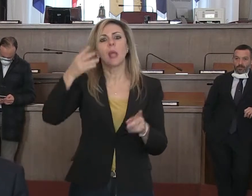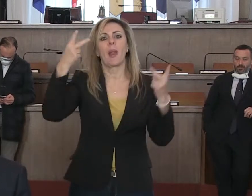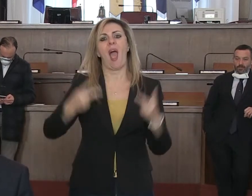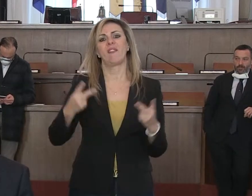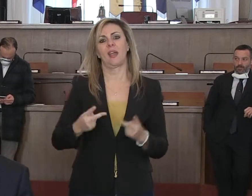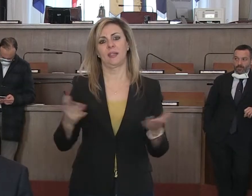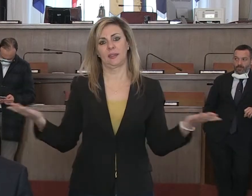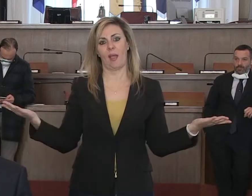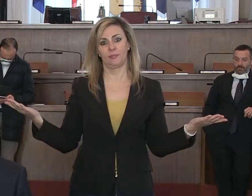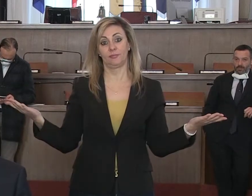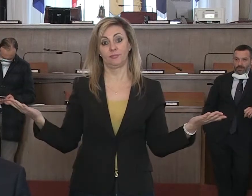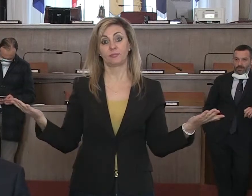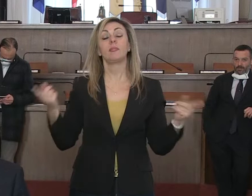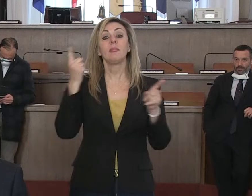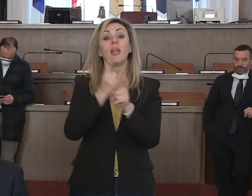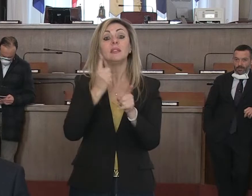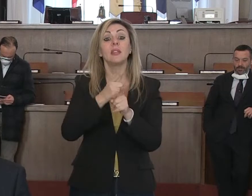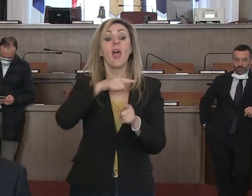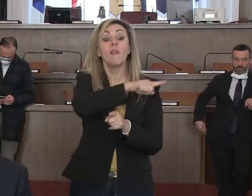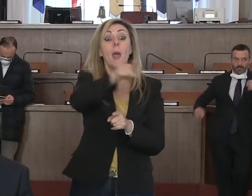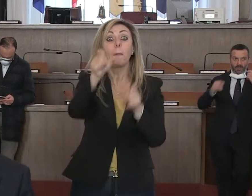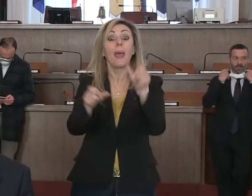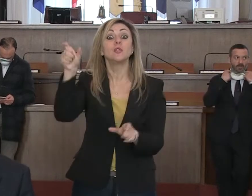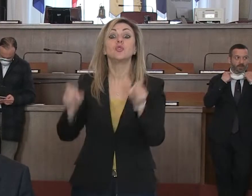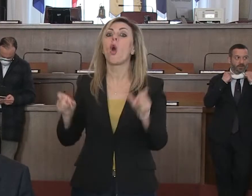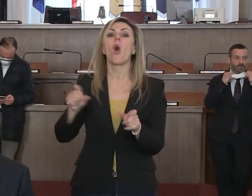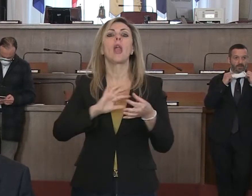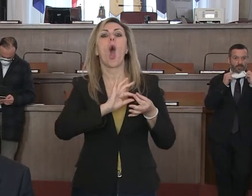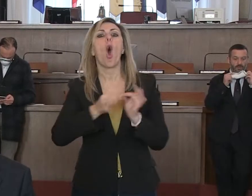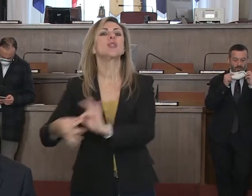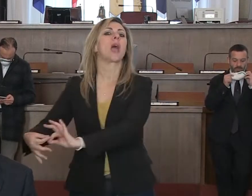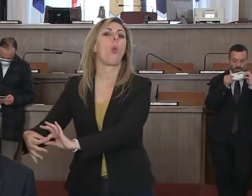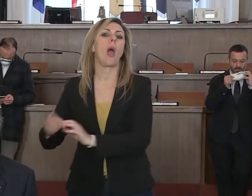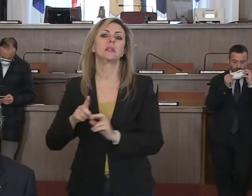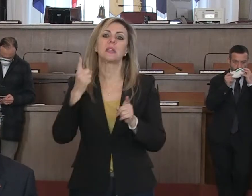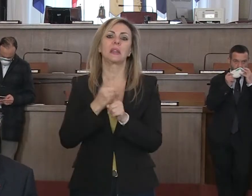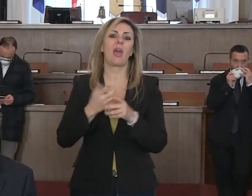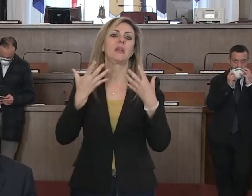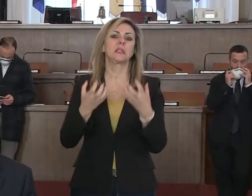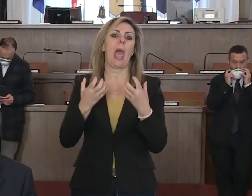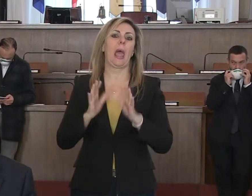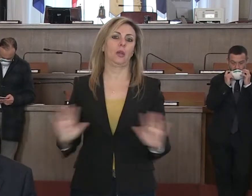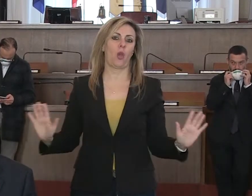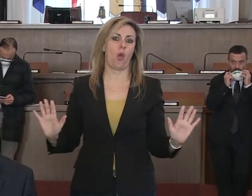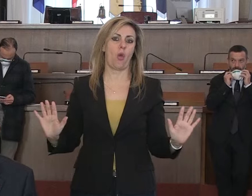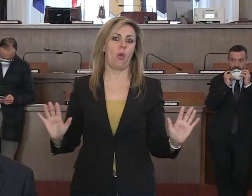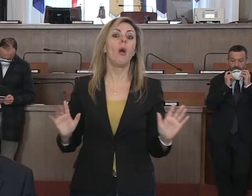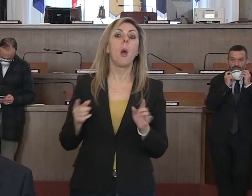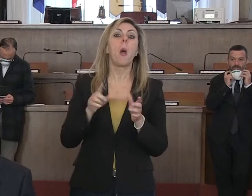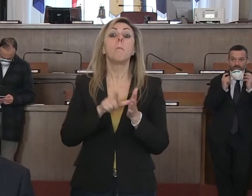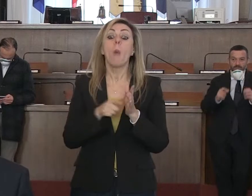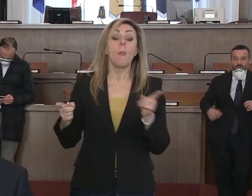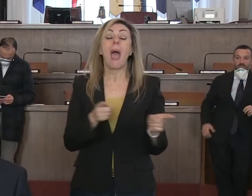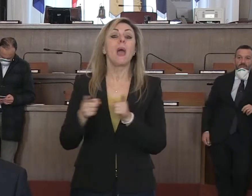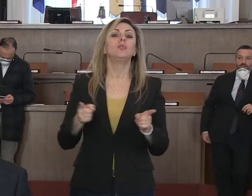e che si attrezzi di conseguenza e che prenda con molta serietà le misure che sono